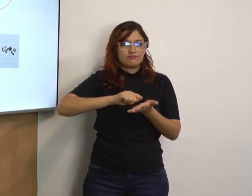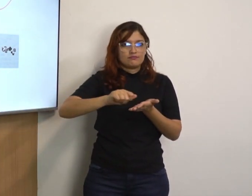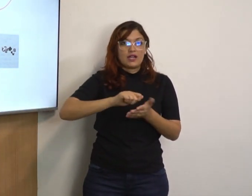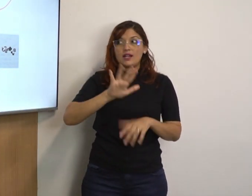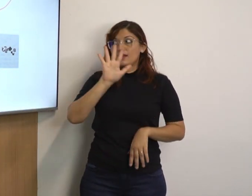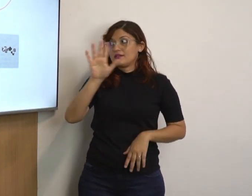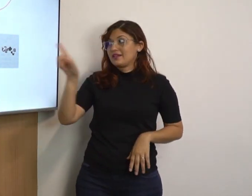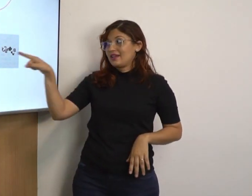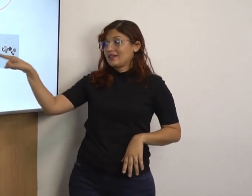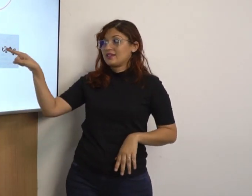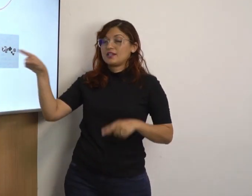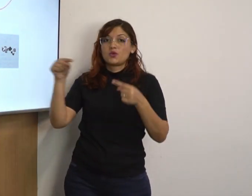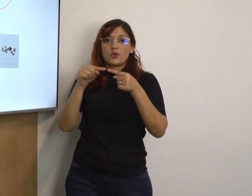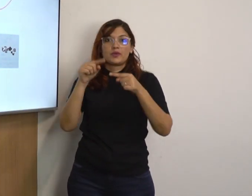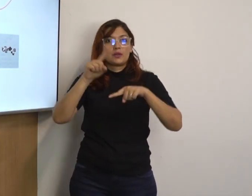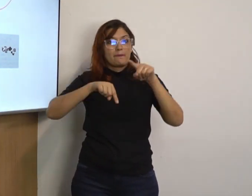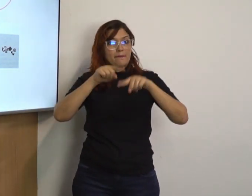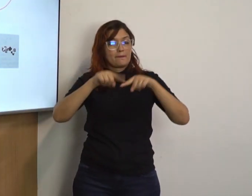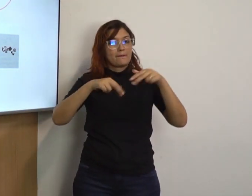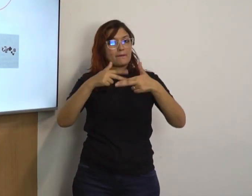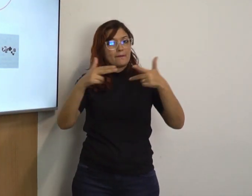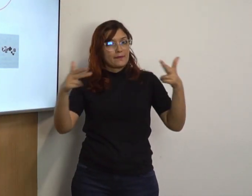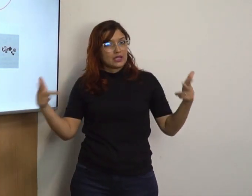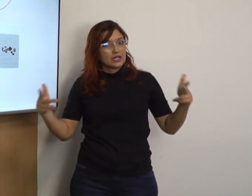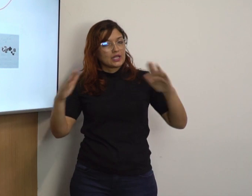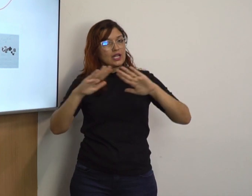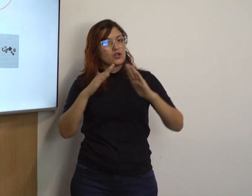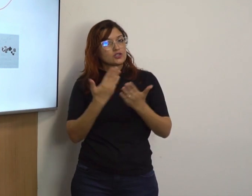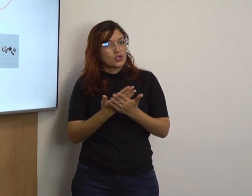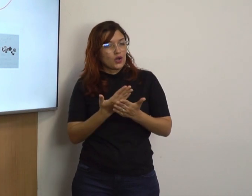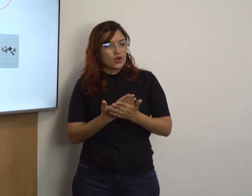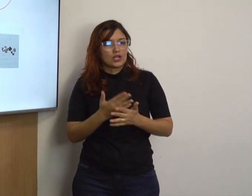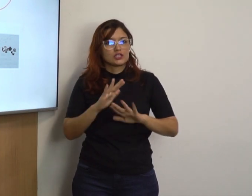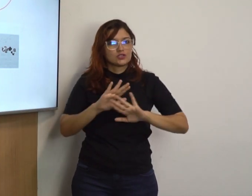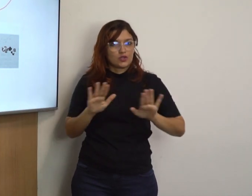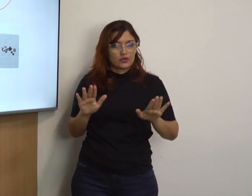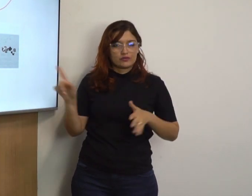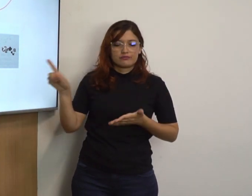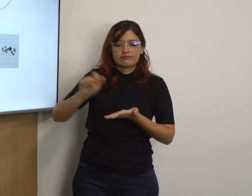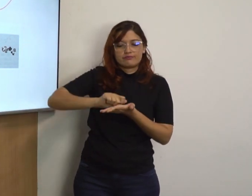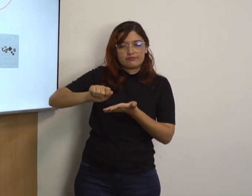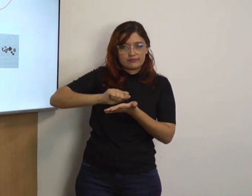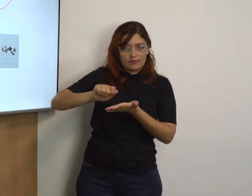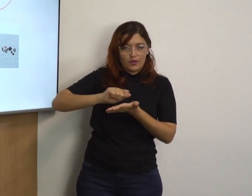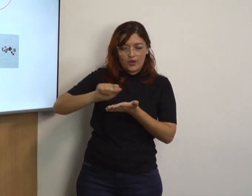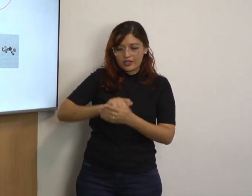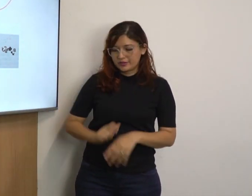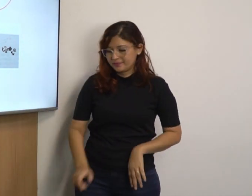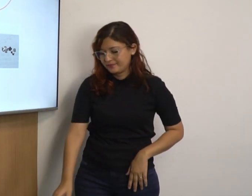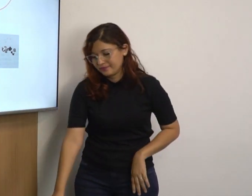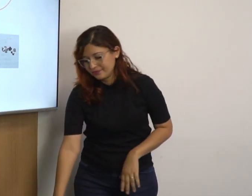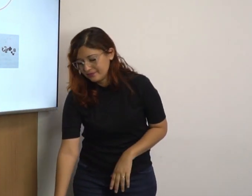Borracha. Esse sinal se refere a material escolar. Apenas. Borracha.